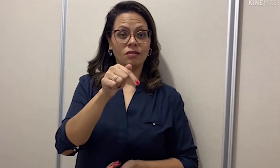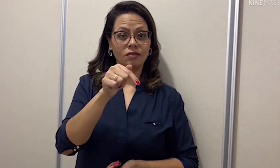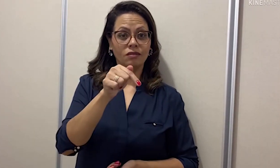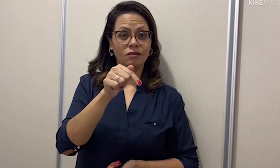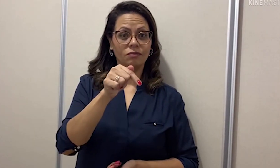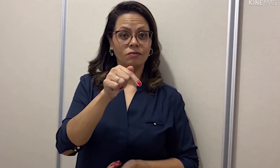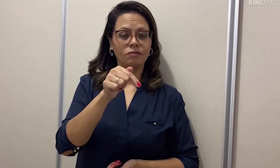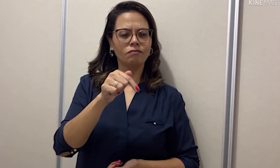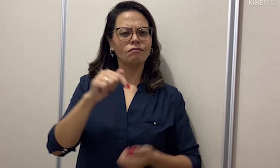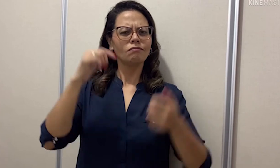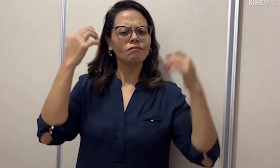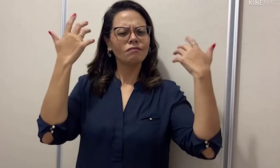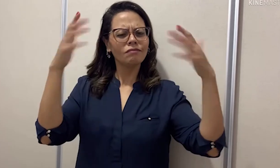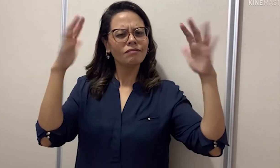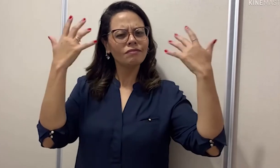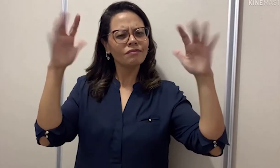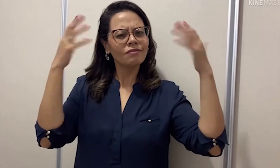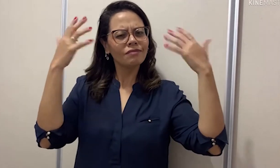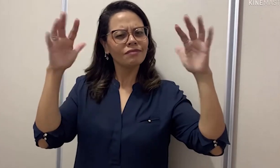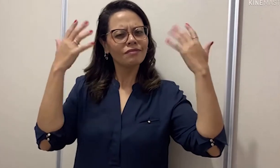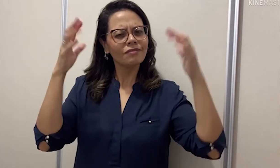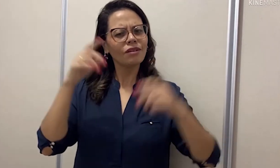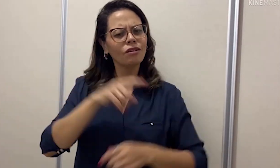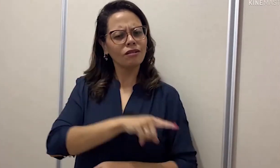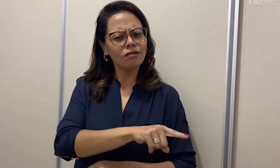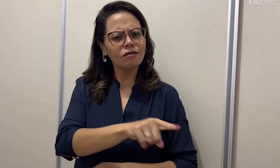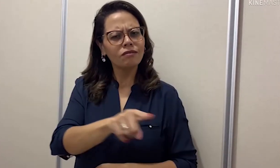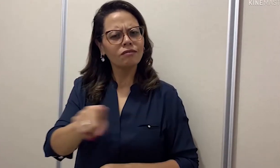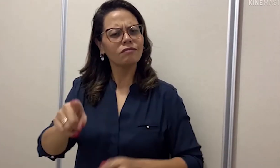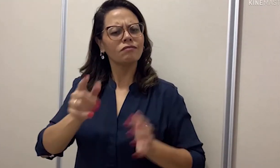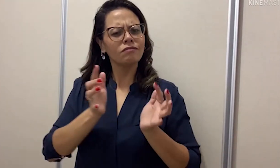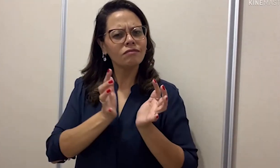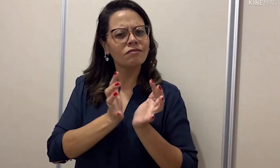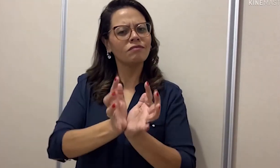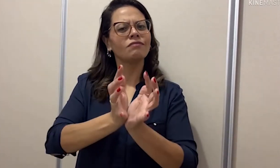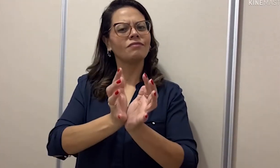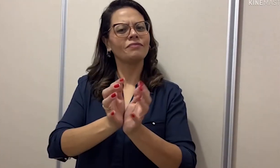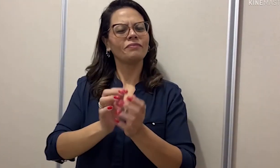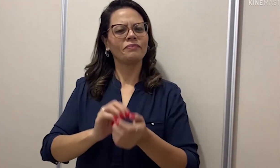Sétima frase, parabéns a todos.